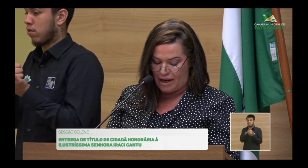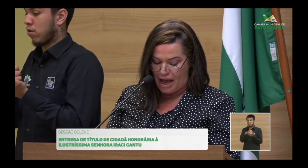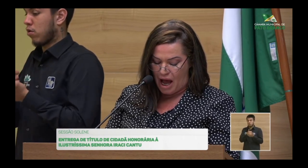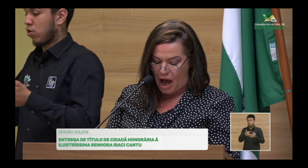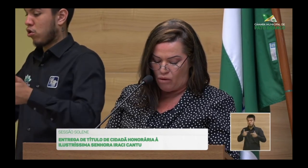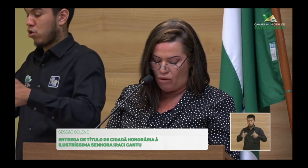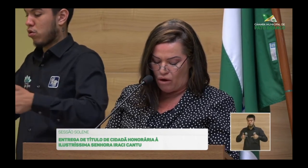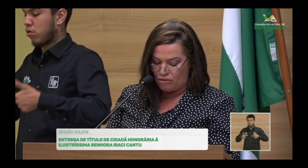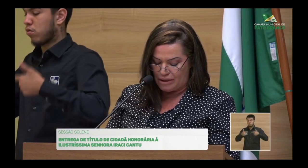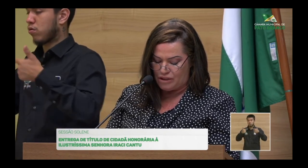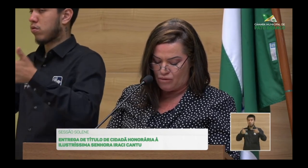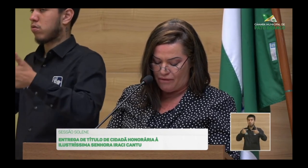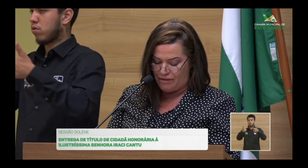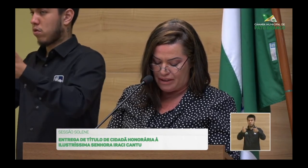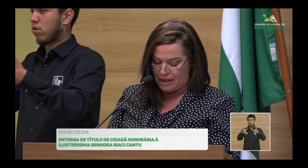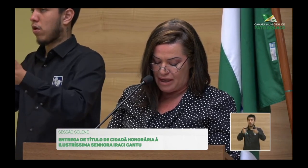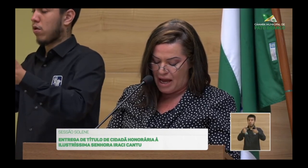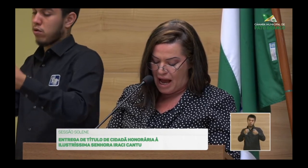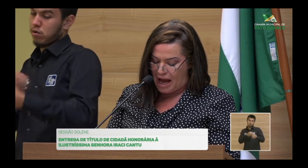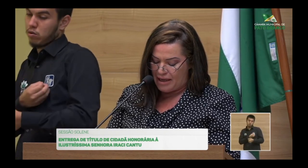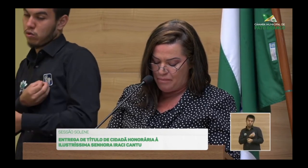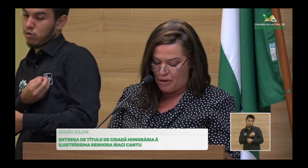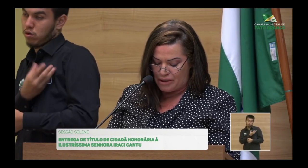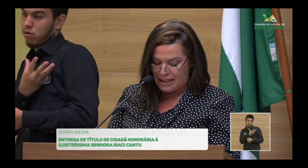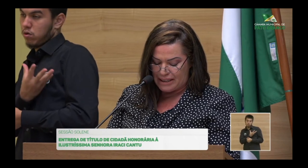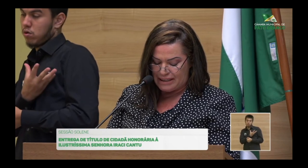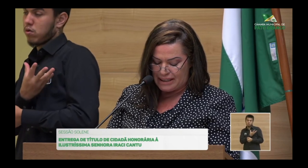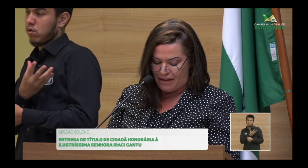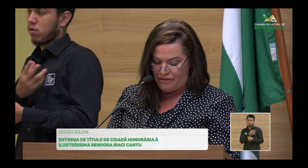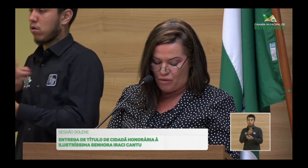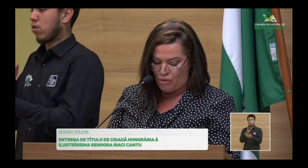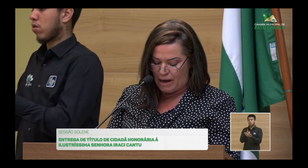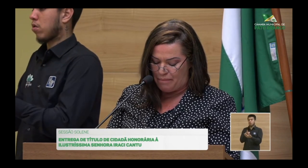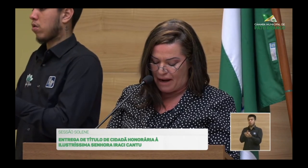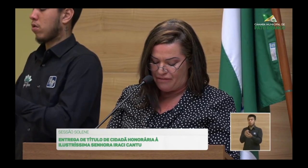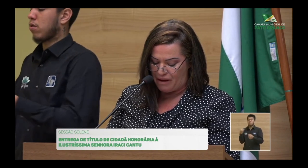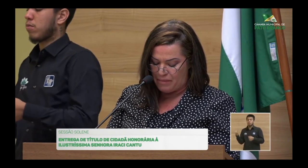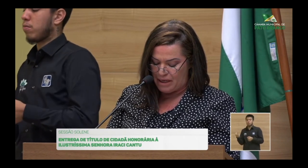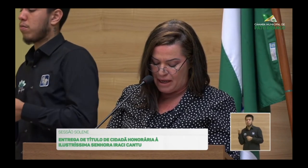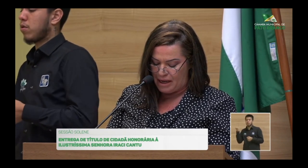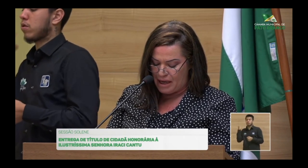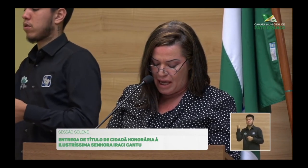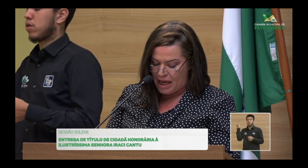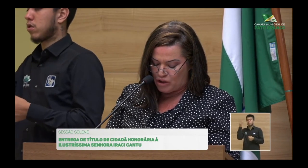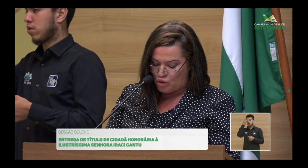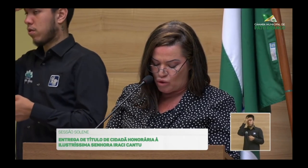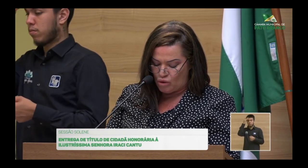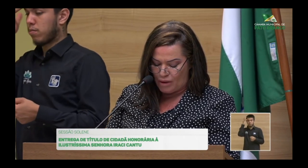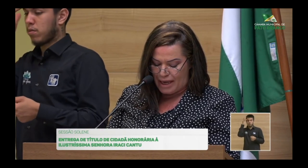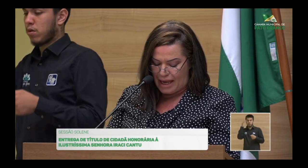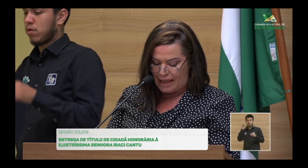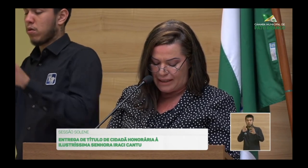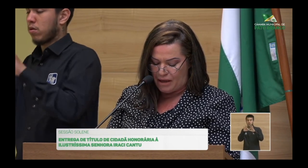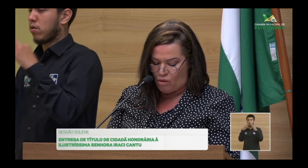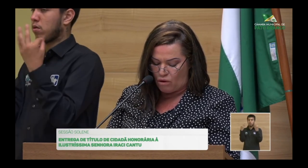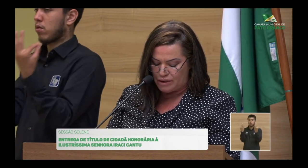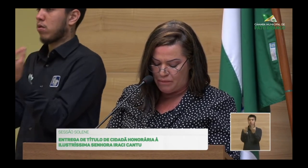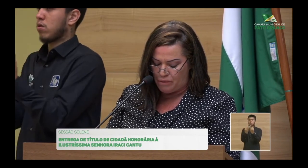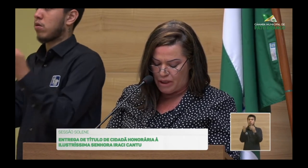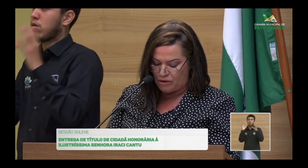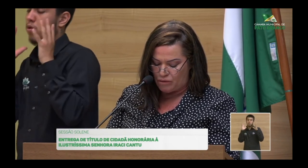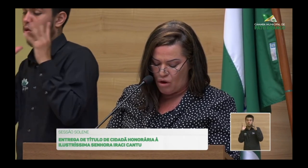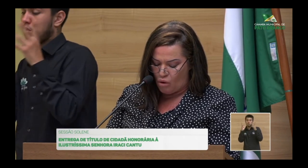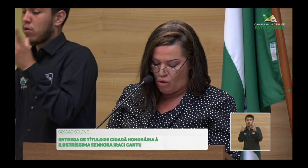senhora ao longo da sua vida, a importância da figura para a família e tudo o que ela tem